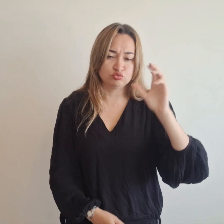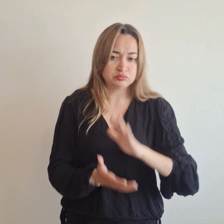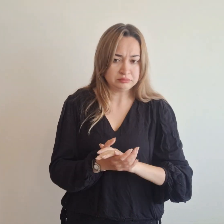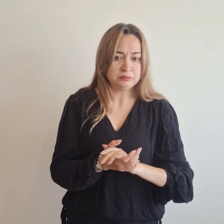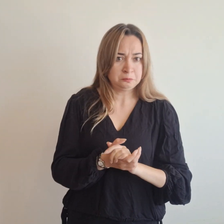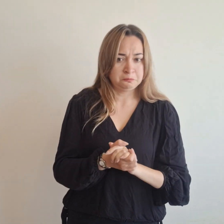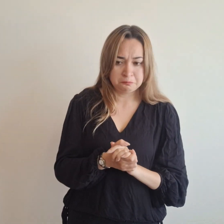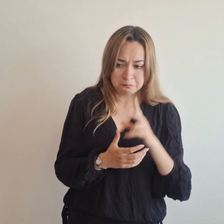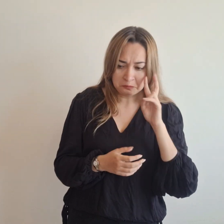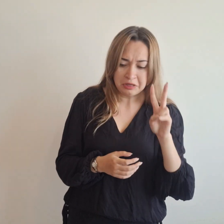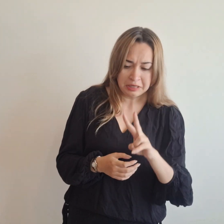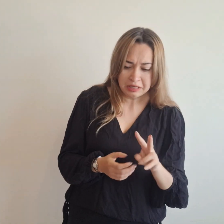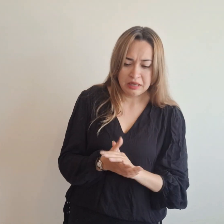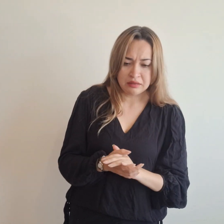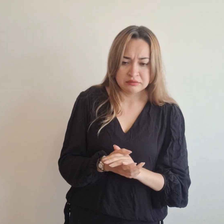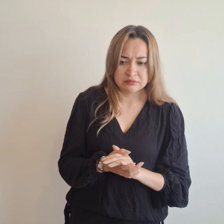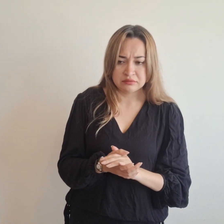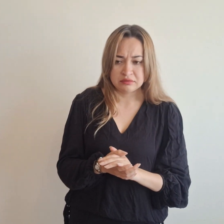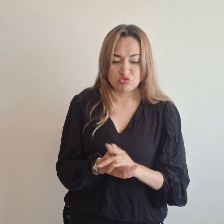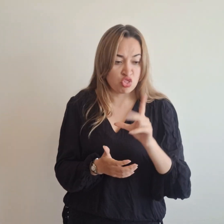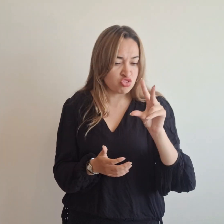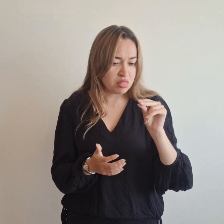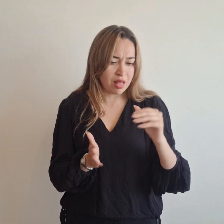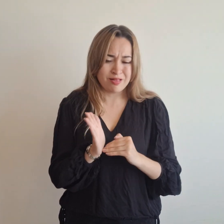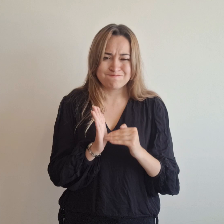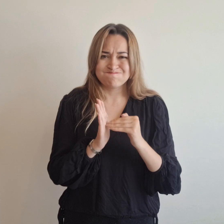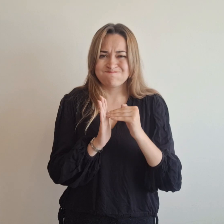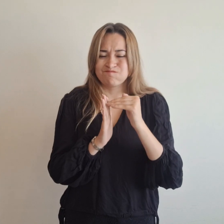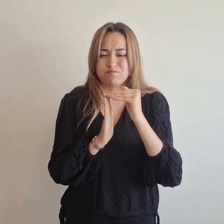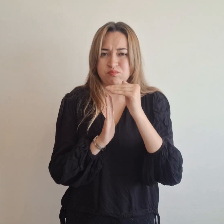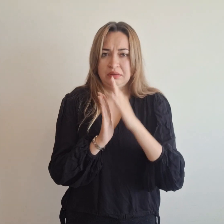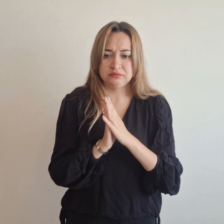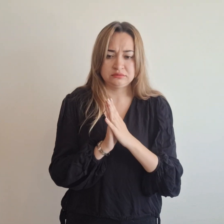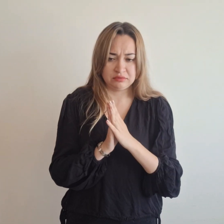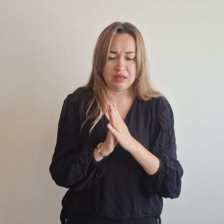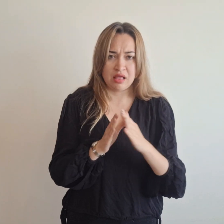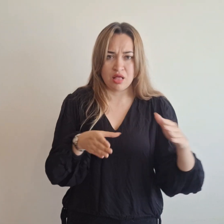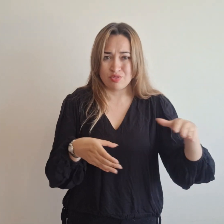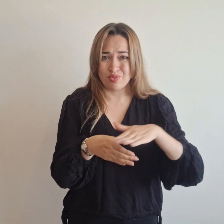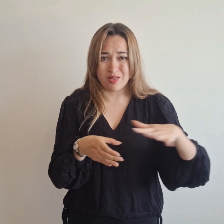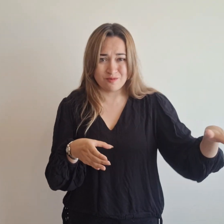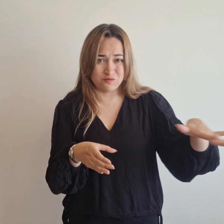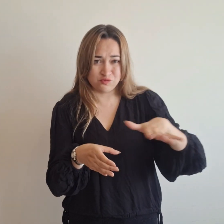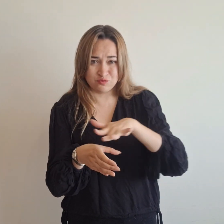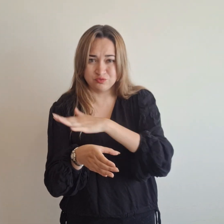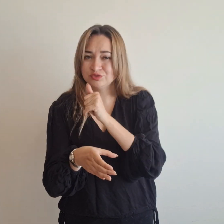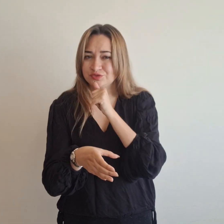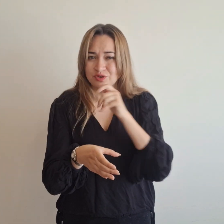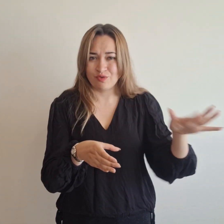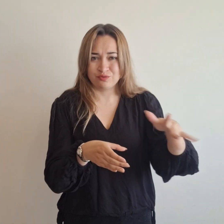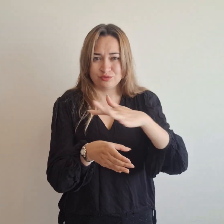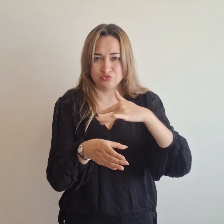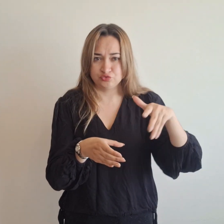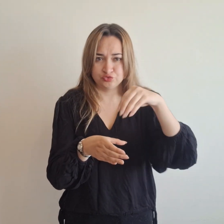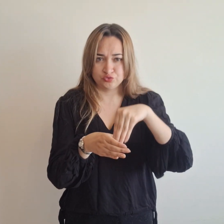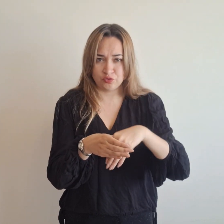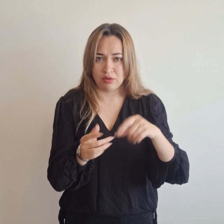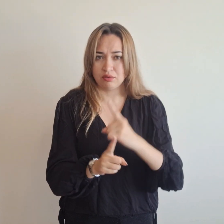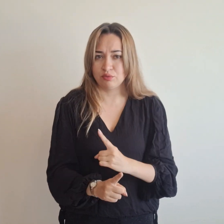evitando acumulaciones y mejorando la capacidad de drenaje durante la temporada de lluvias. Una